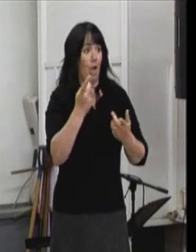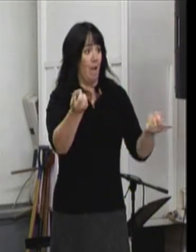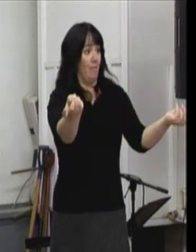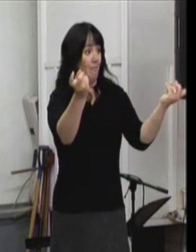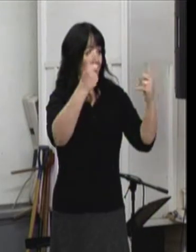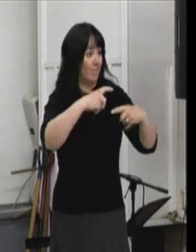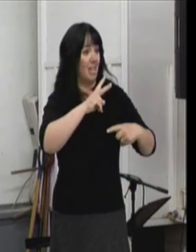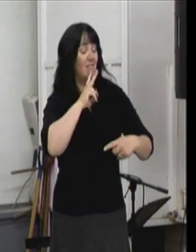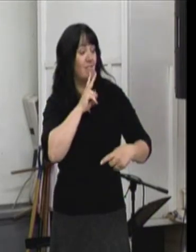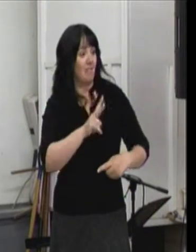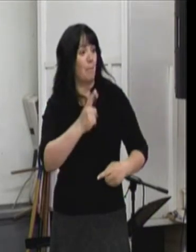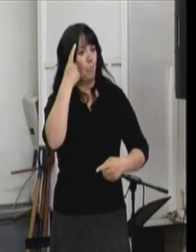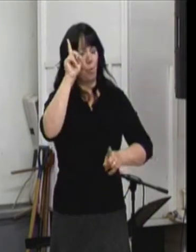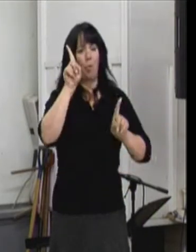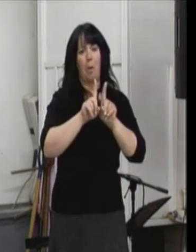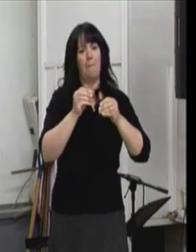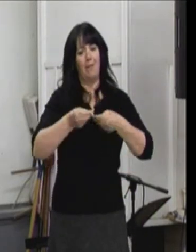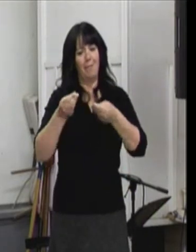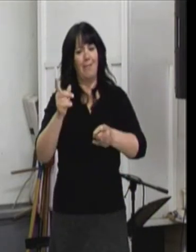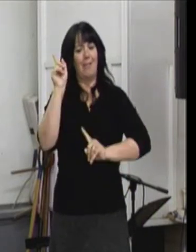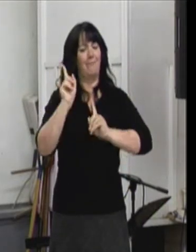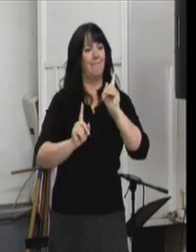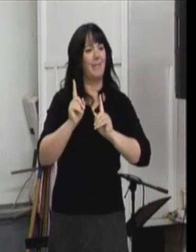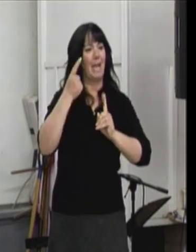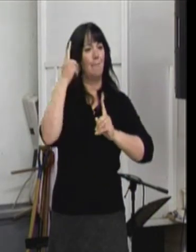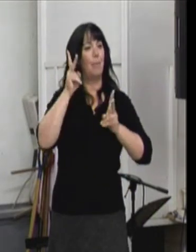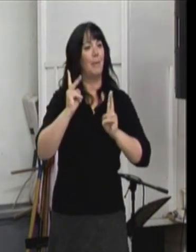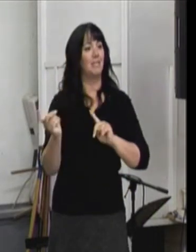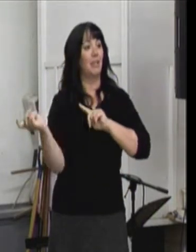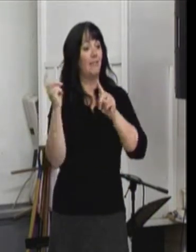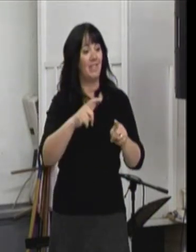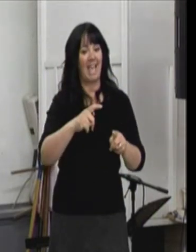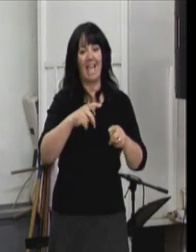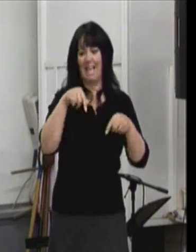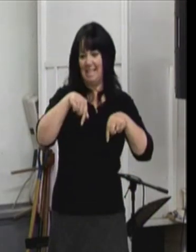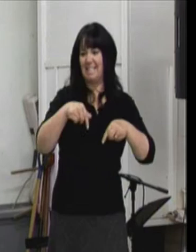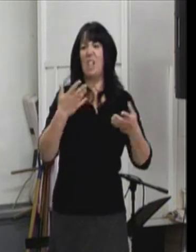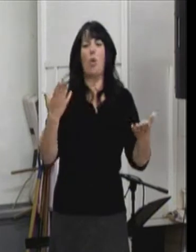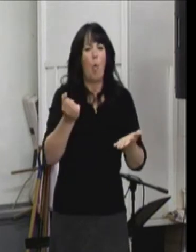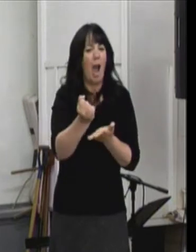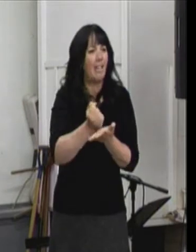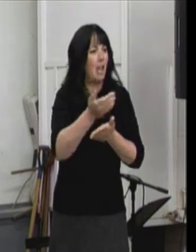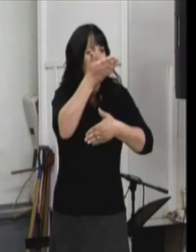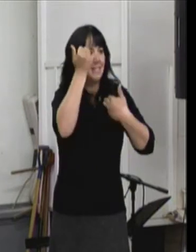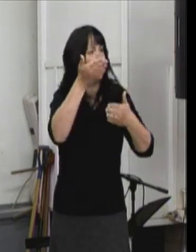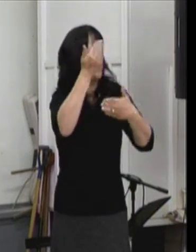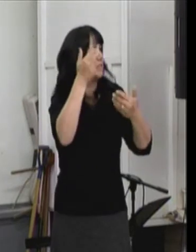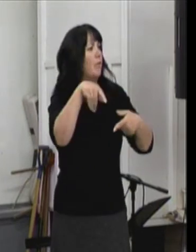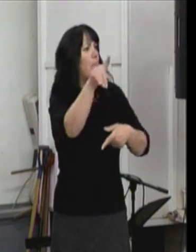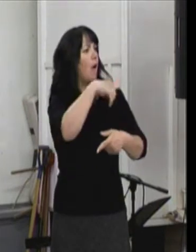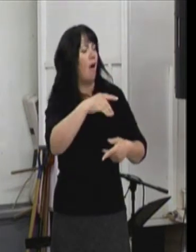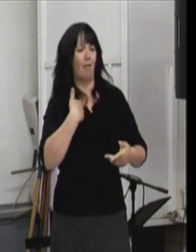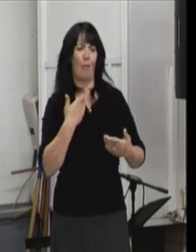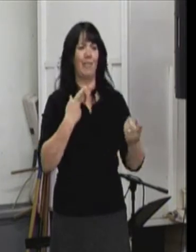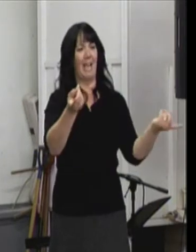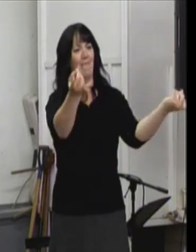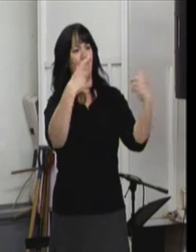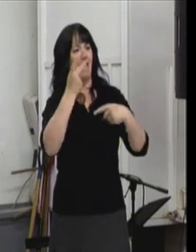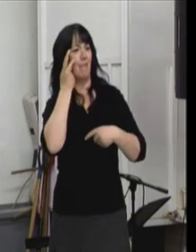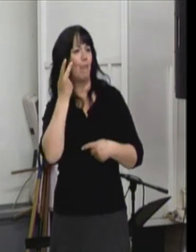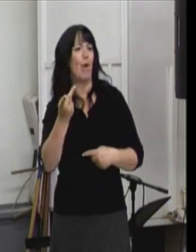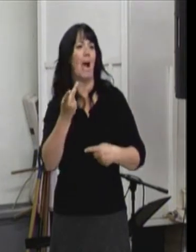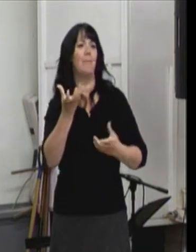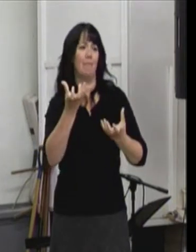aider nos participants à venir voir l'atelier et la fabrique. C'est quoi l'atelier? On aime la visite. Ça fait